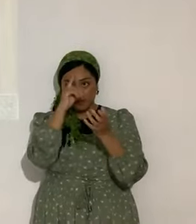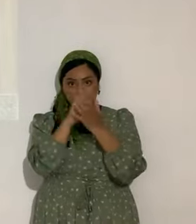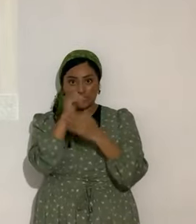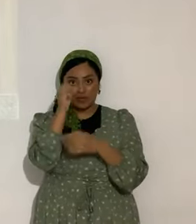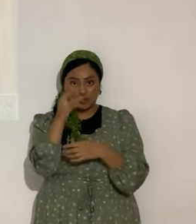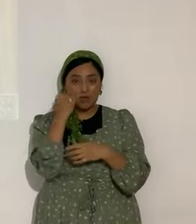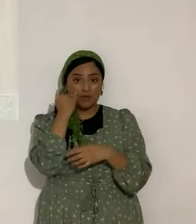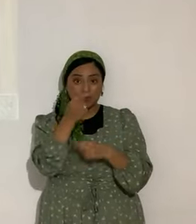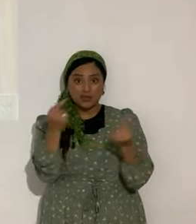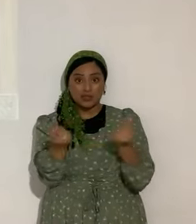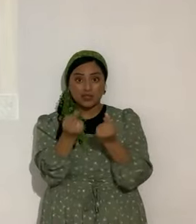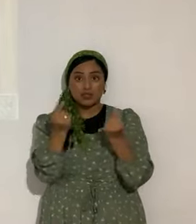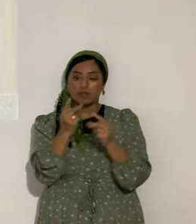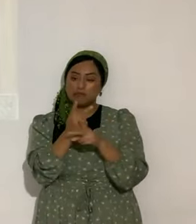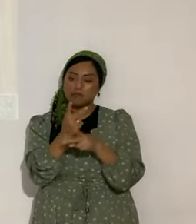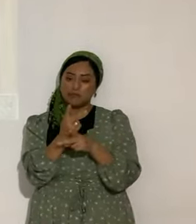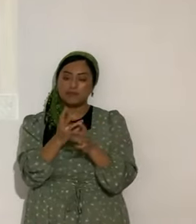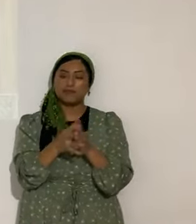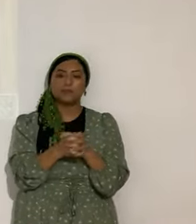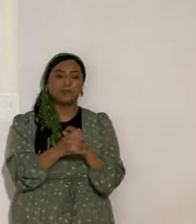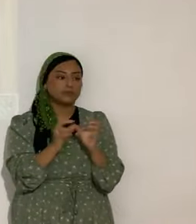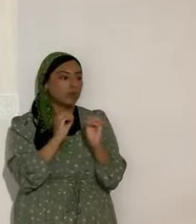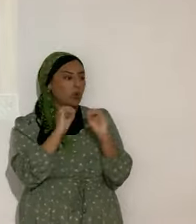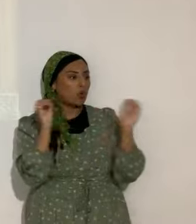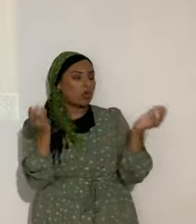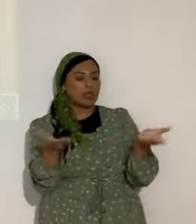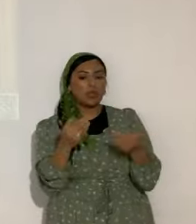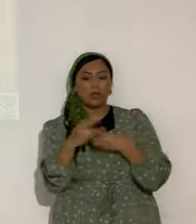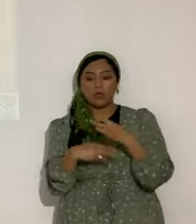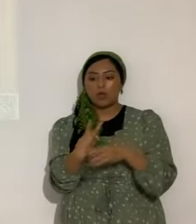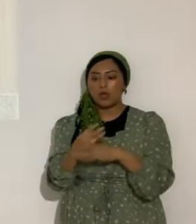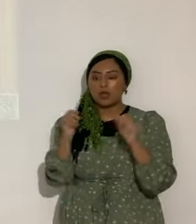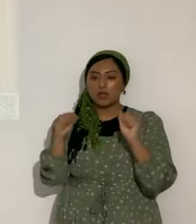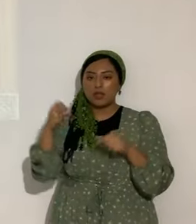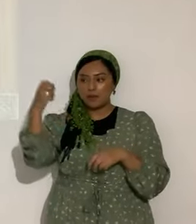si pecas, cuidado. Nada en este mundo podrá derrotarme.